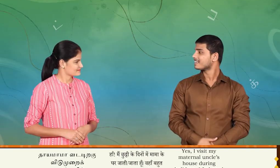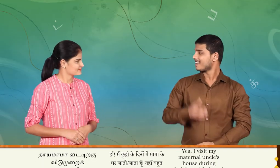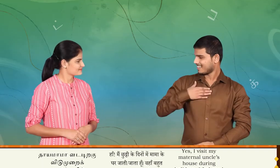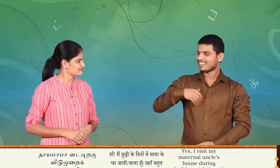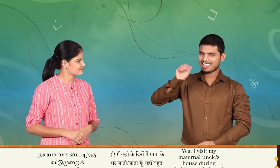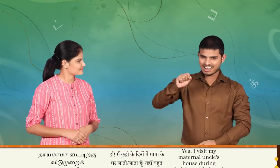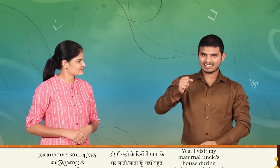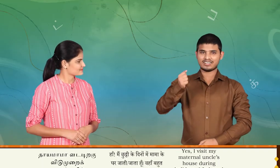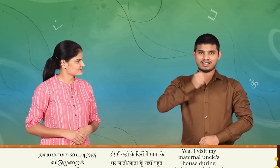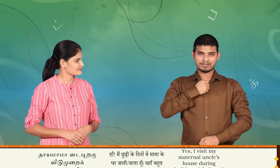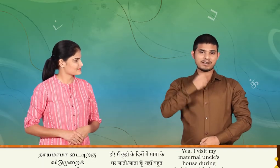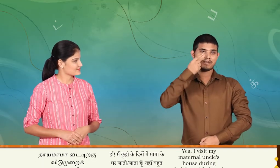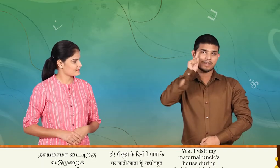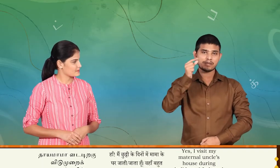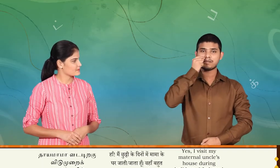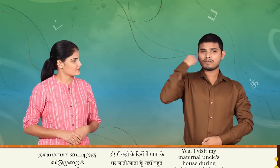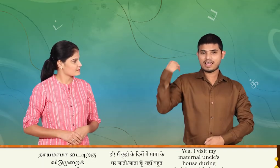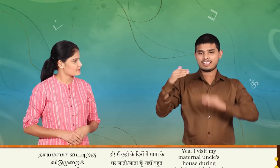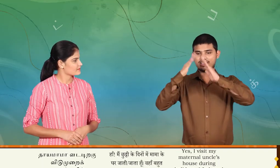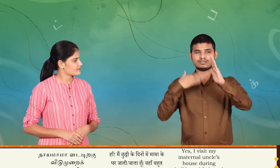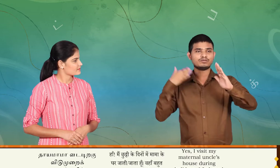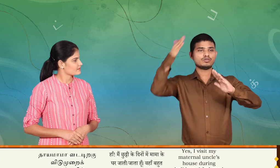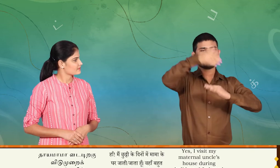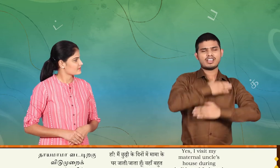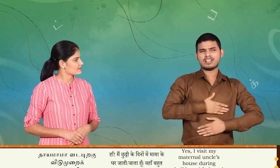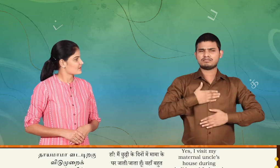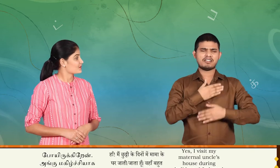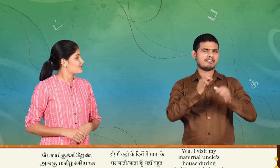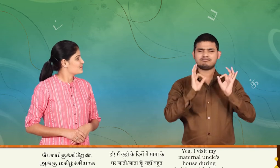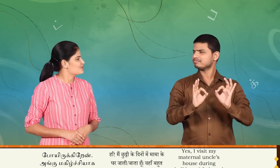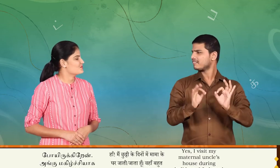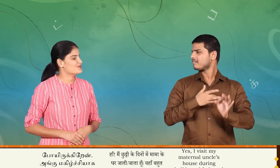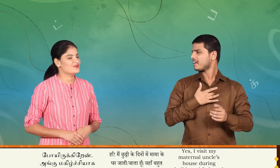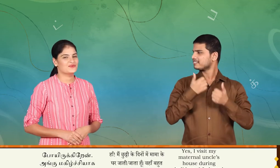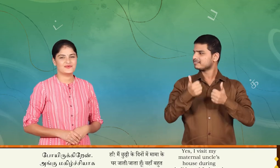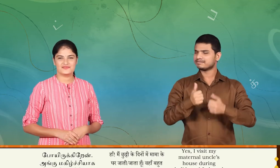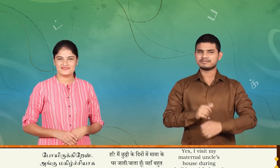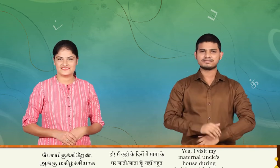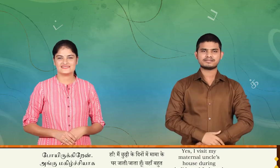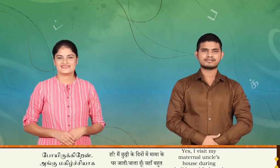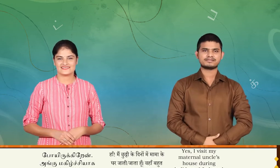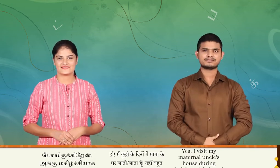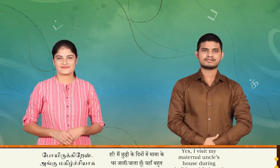ஆமாம் என் தாய் மாமா வீட்டிருக்கு விடுமுறை காலங்களில் போயிருக்கிறேன் அங்கு மகில்சியாக